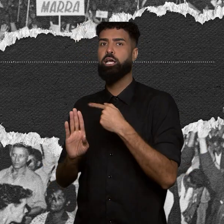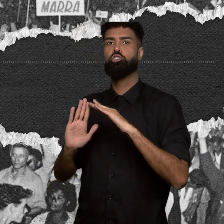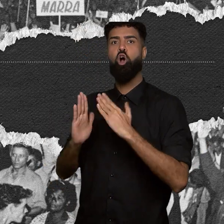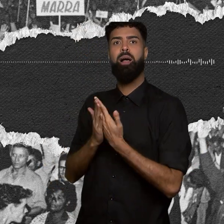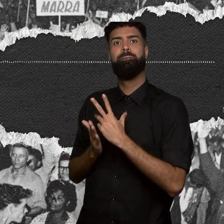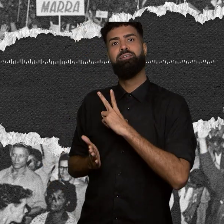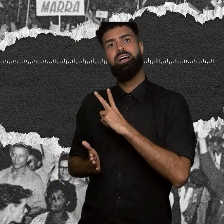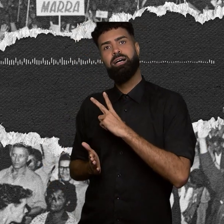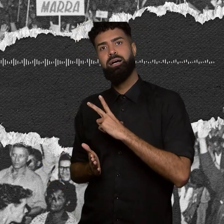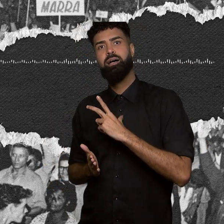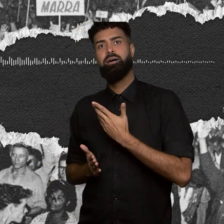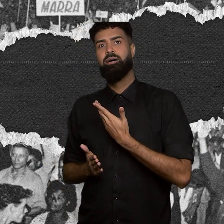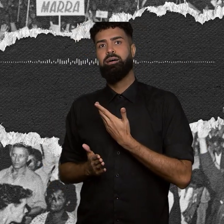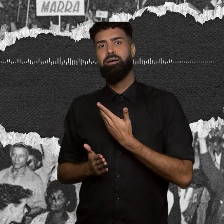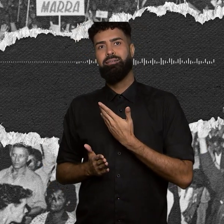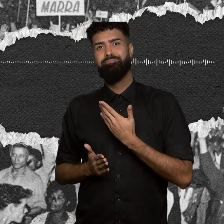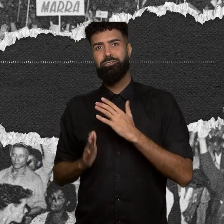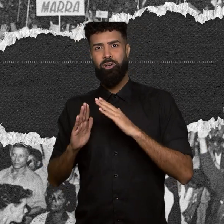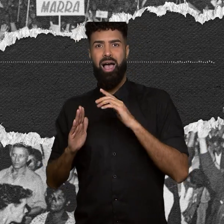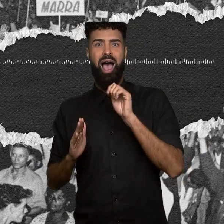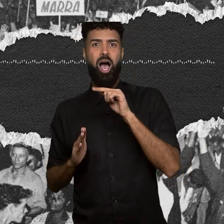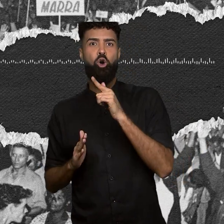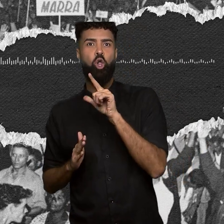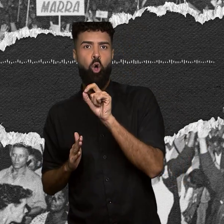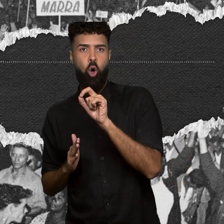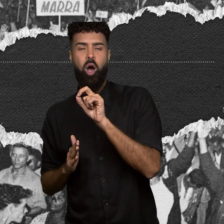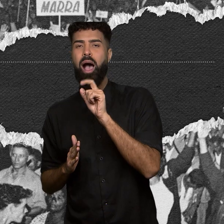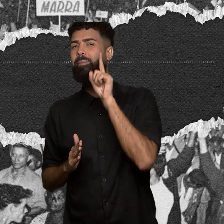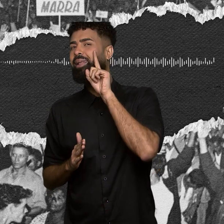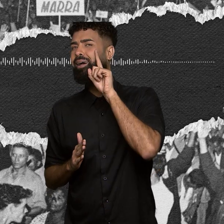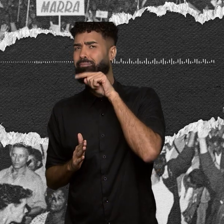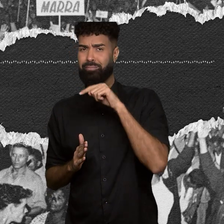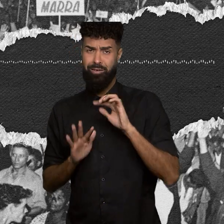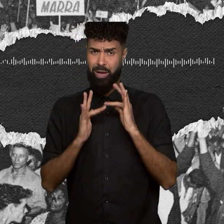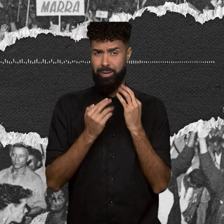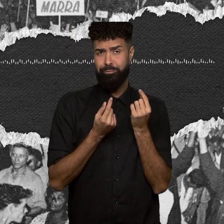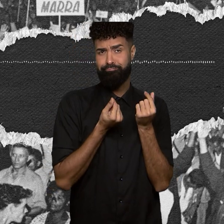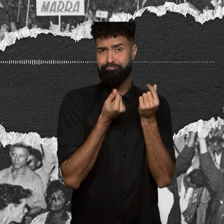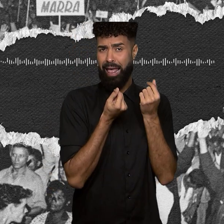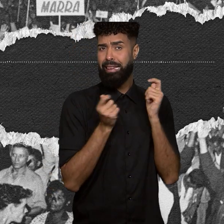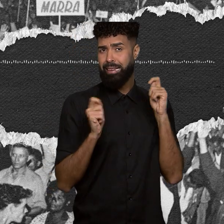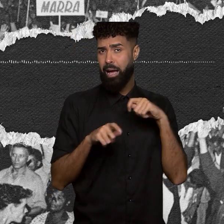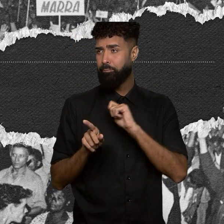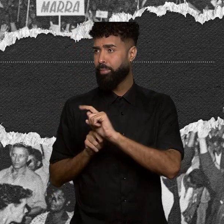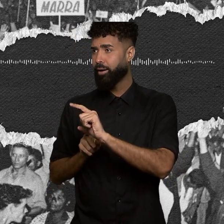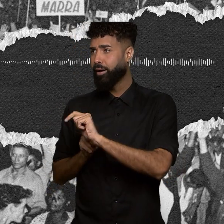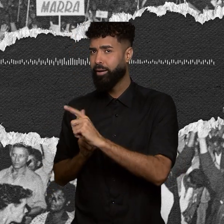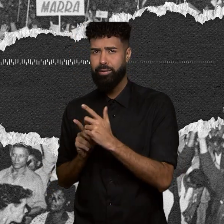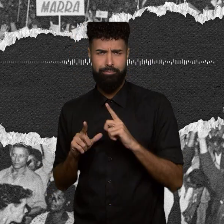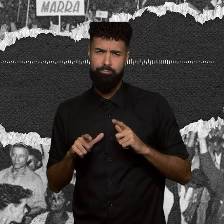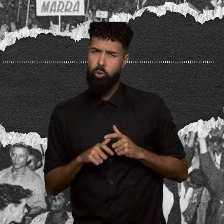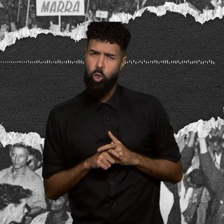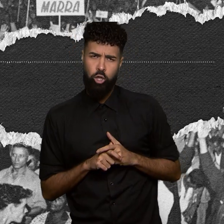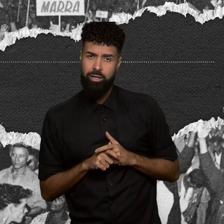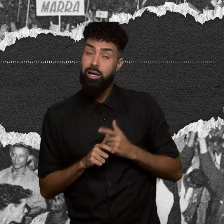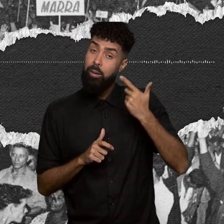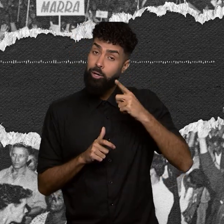americano. A família da Lia podia pagar. Uma minoria. E coloca mais um obstáculo aí. Agora é interessante